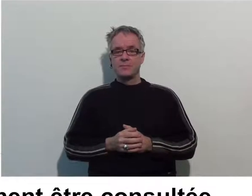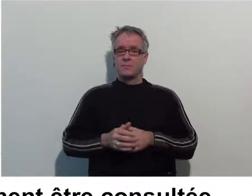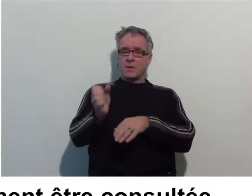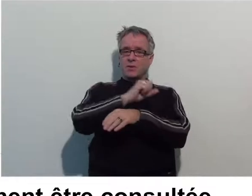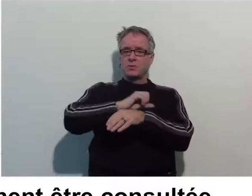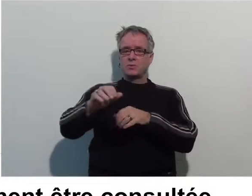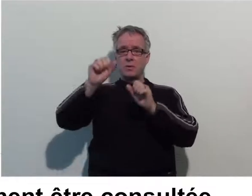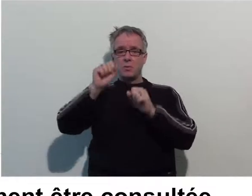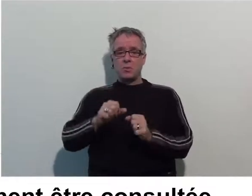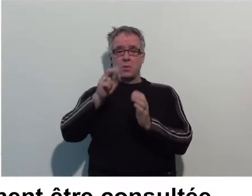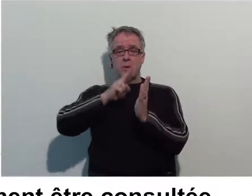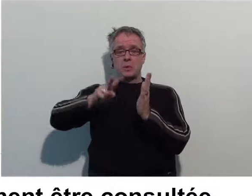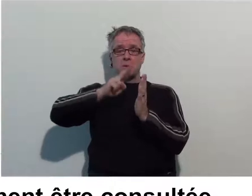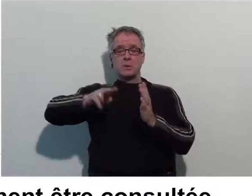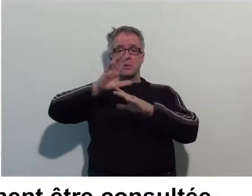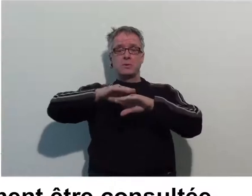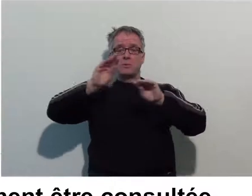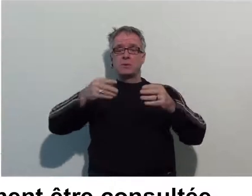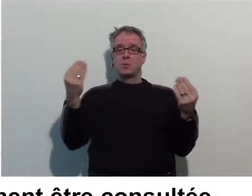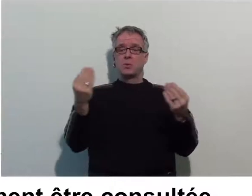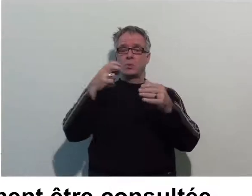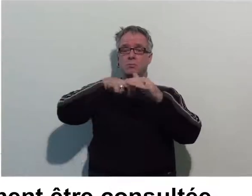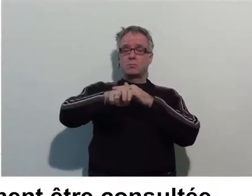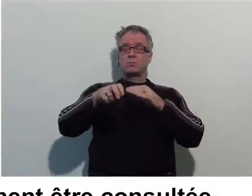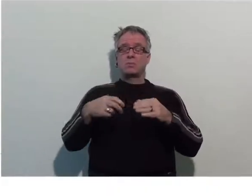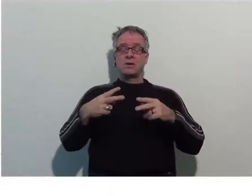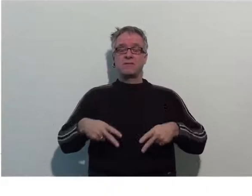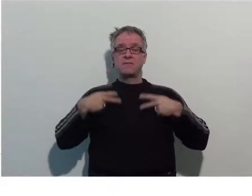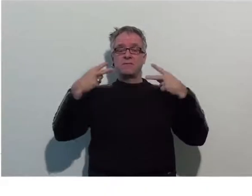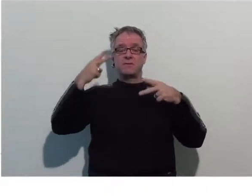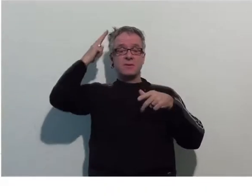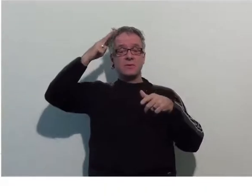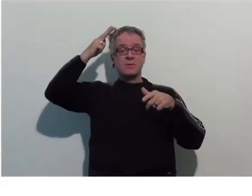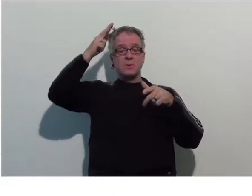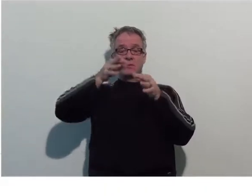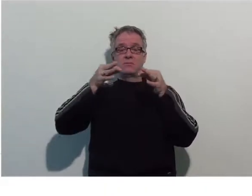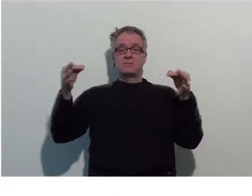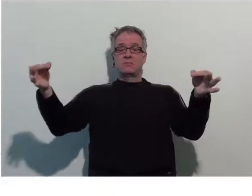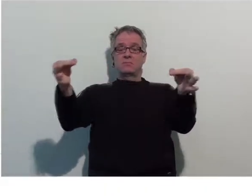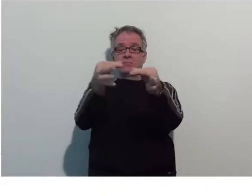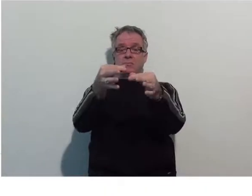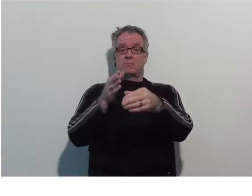La presse peut également être consultée grâce à l'espace Vie du Citoyen, au rez-de-chaussée.